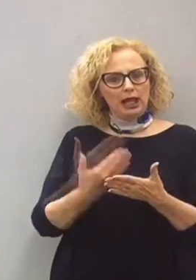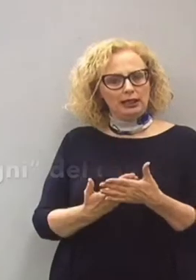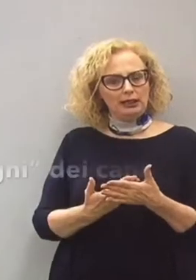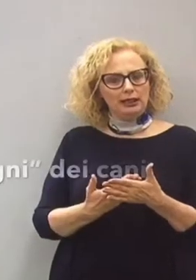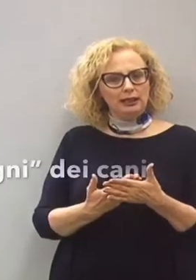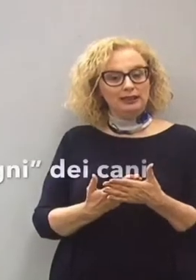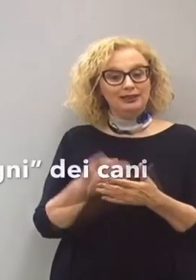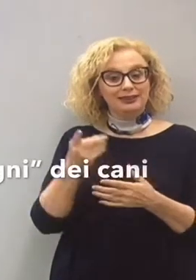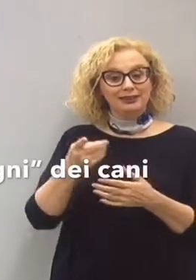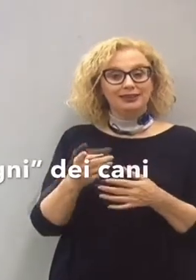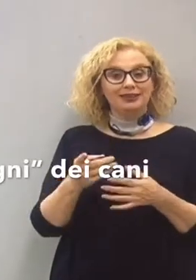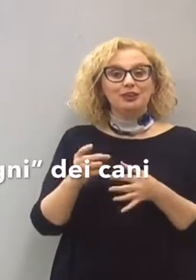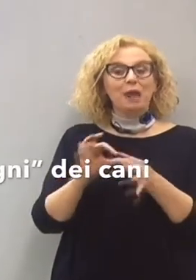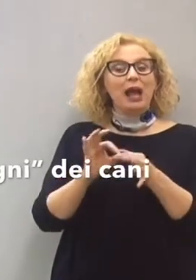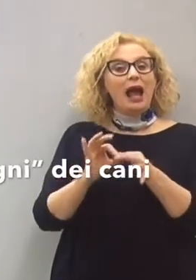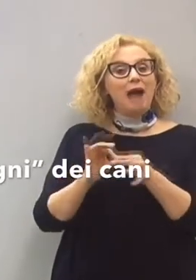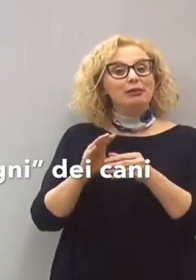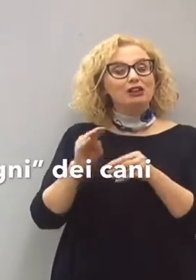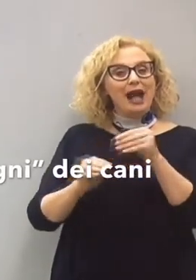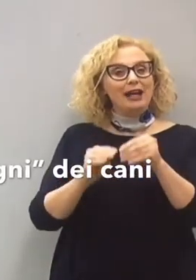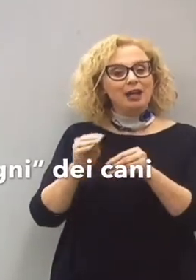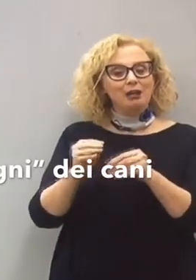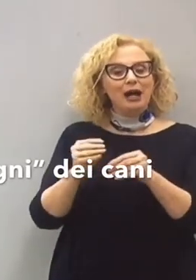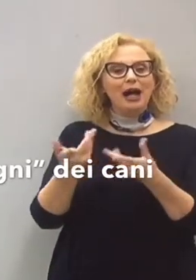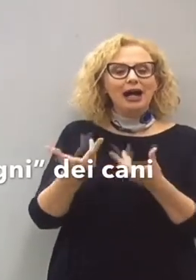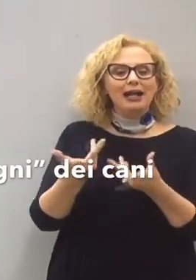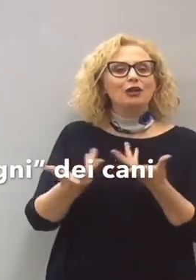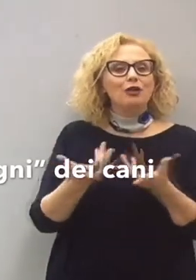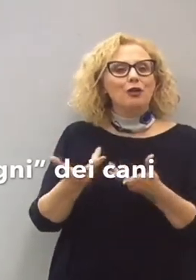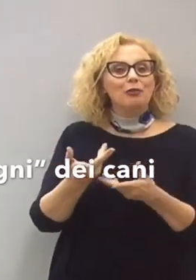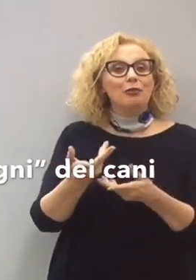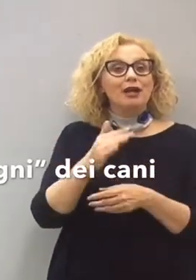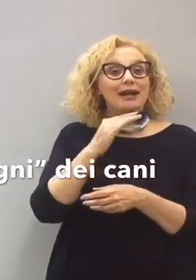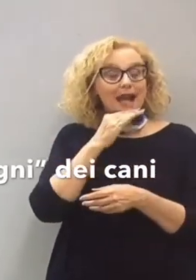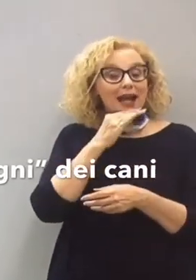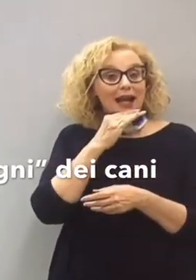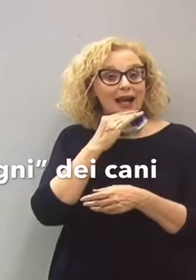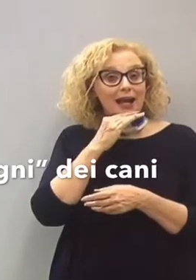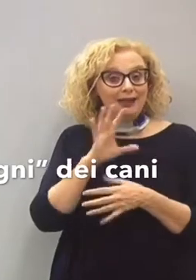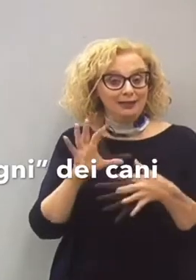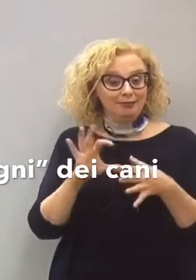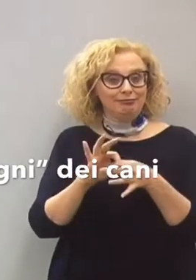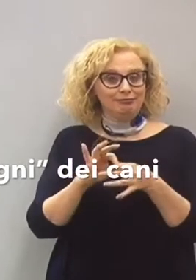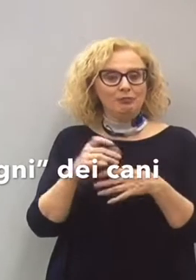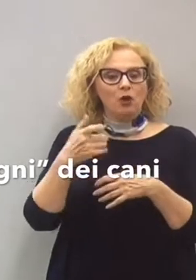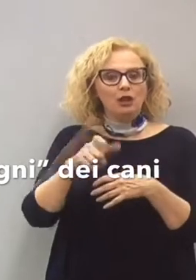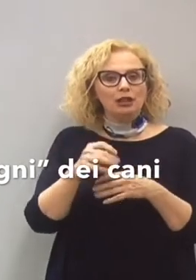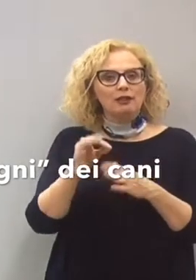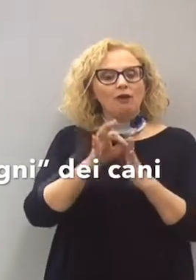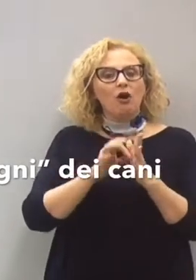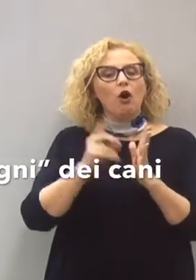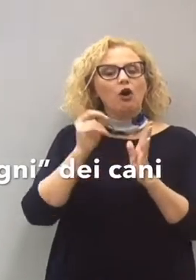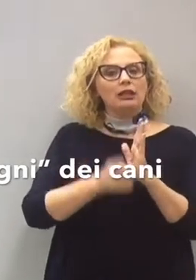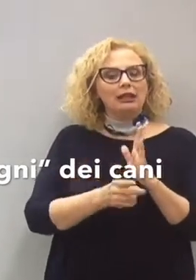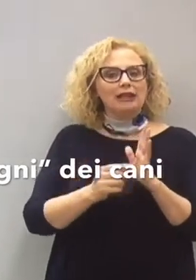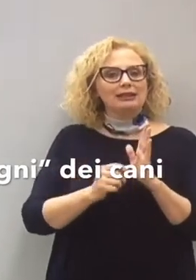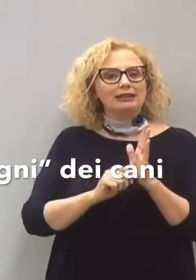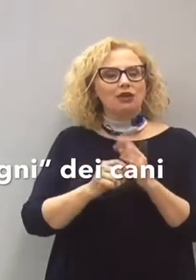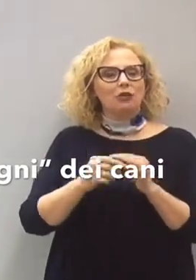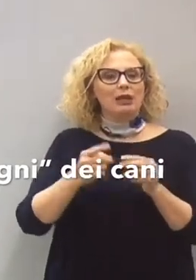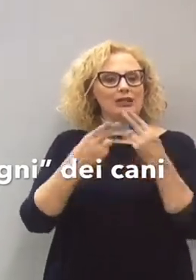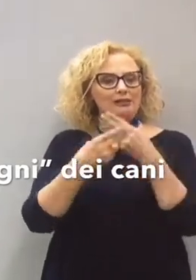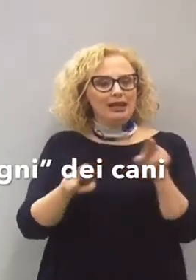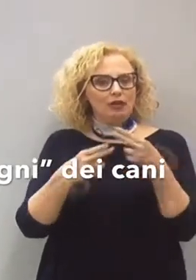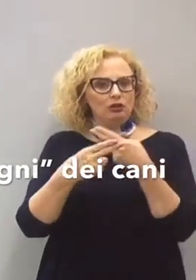...porta con gli amici animali, modo particolare con i cani, perché l'ordinanza impone dei divieti e molti chiedono come